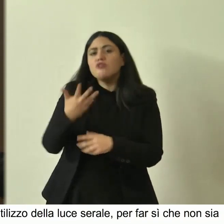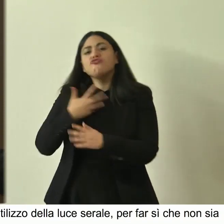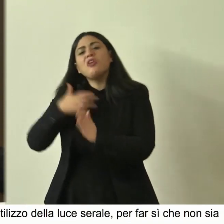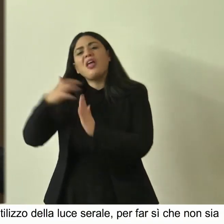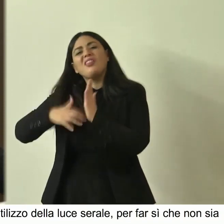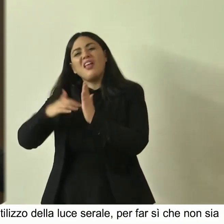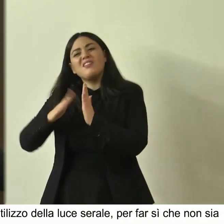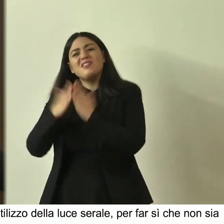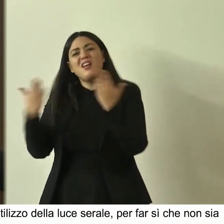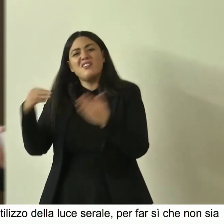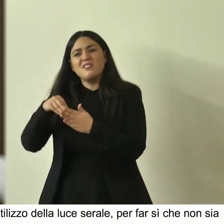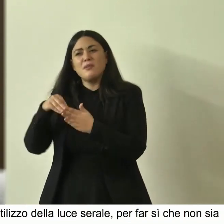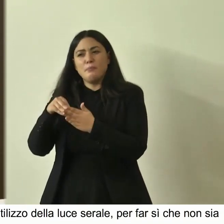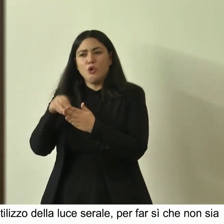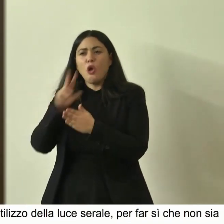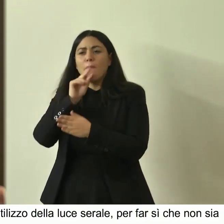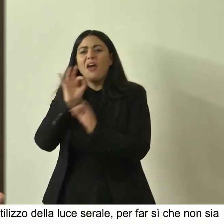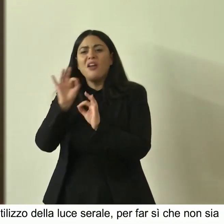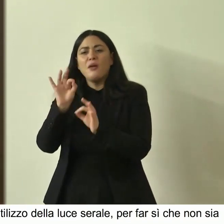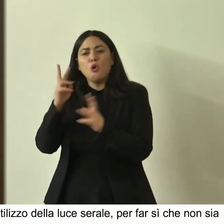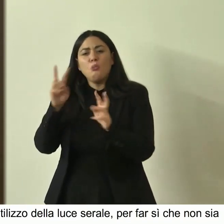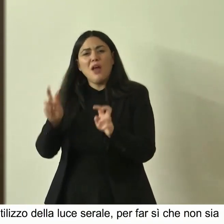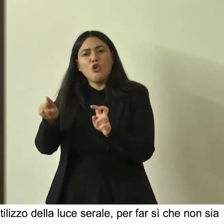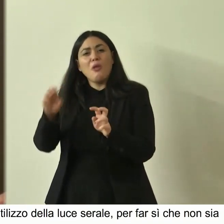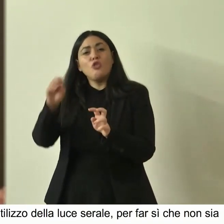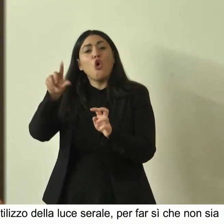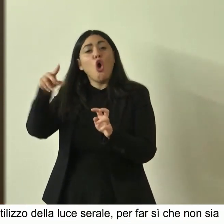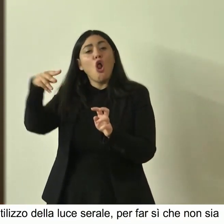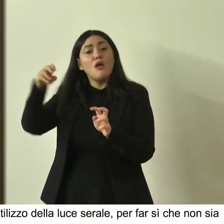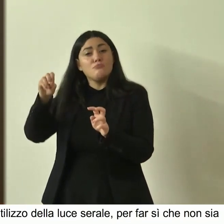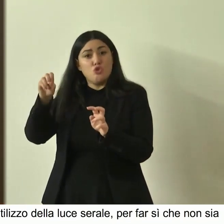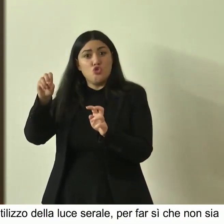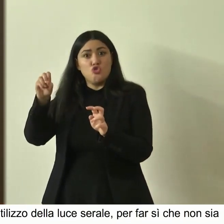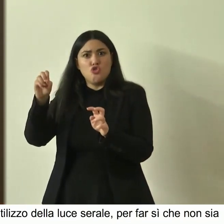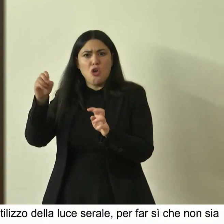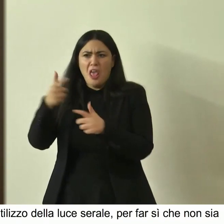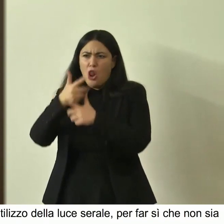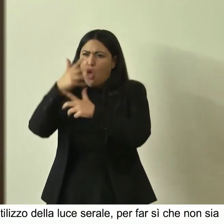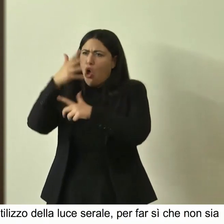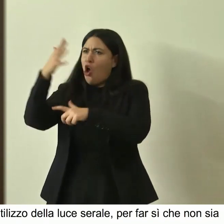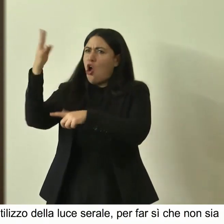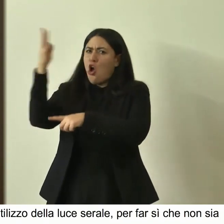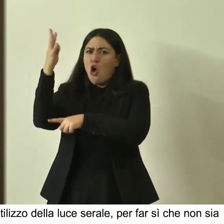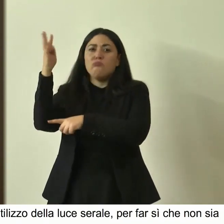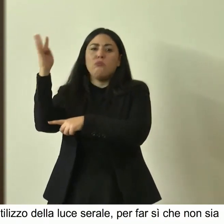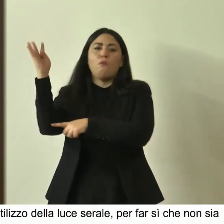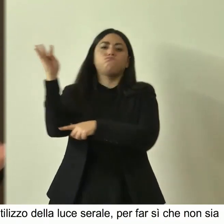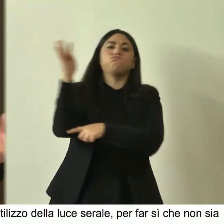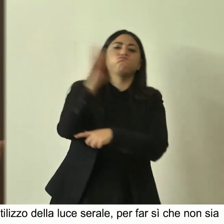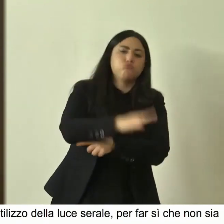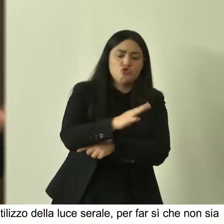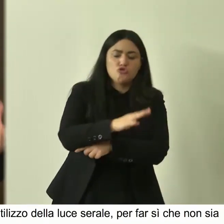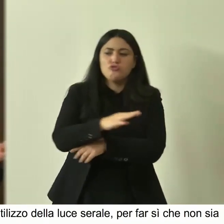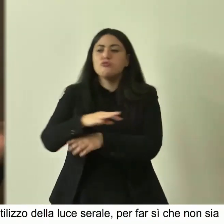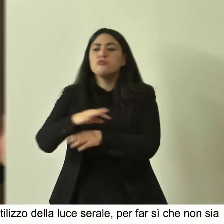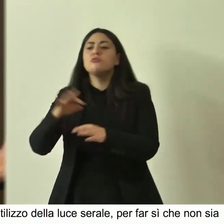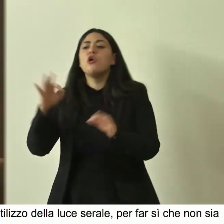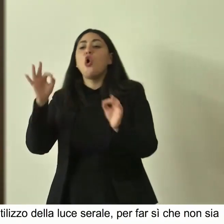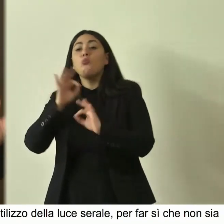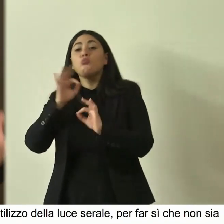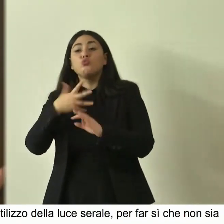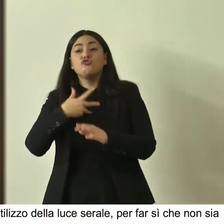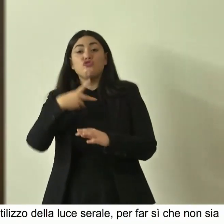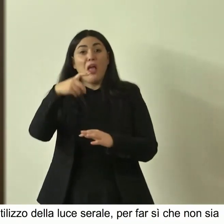'Emili Bronte che parla proprio di un olmo che di un enorme olmo che stramazza terra oppure c'è Pascoli